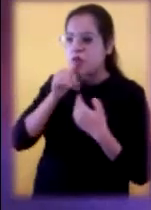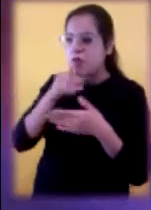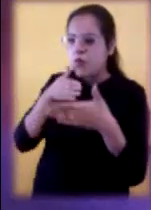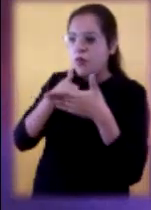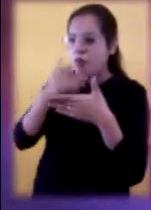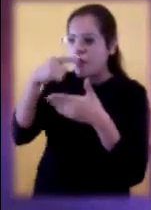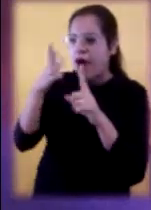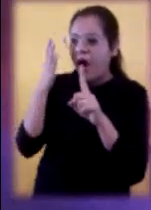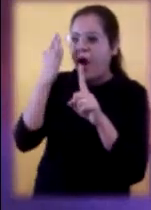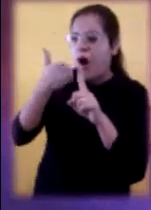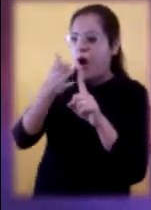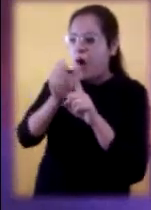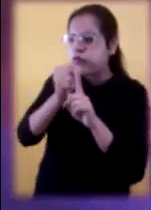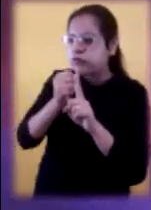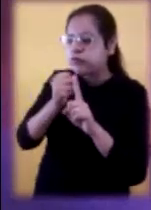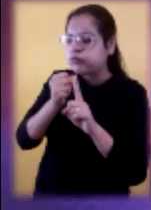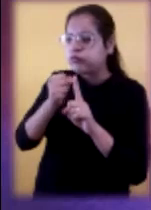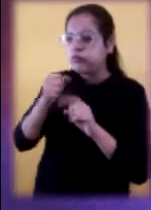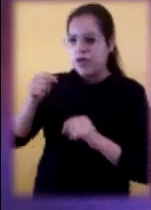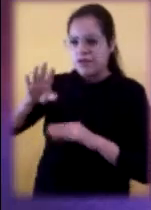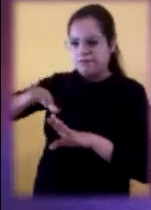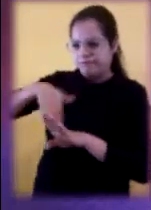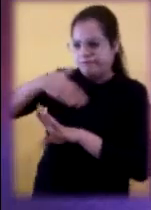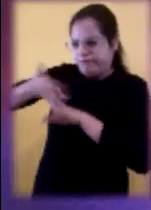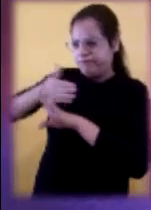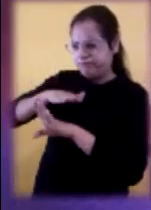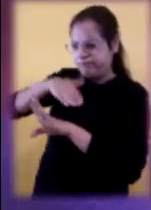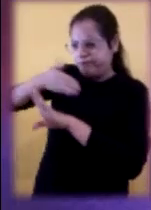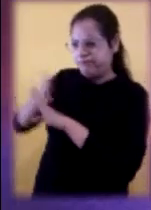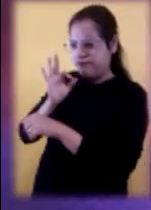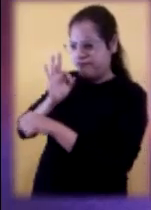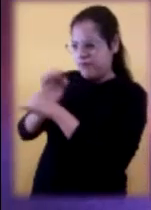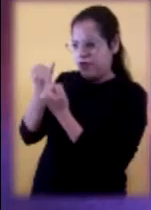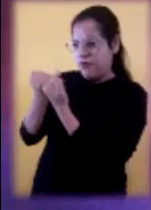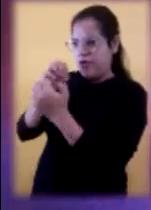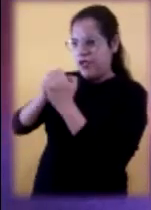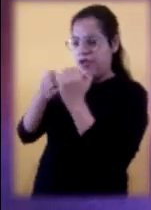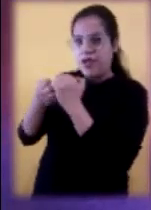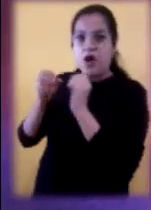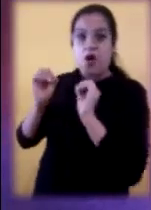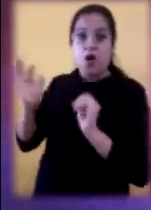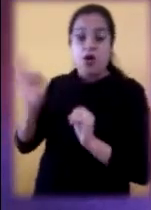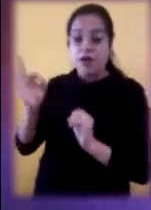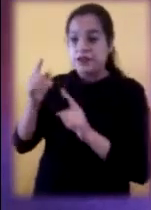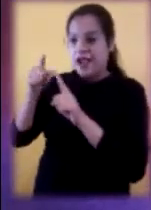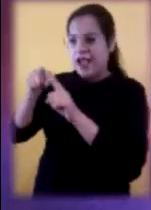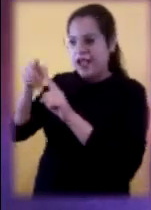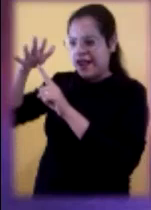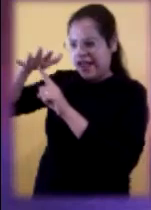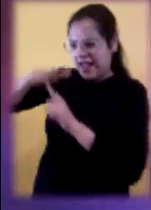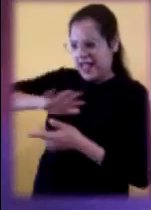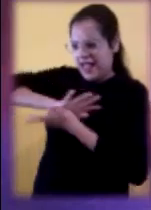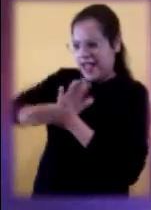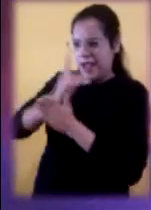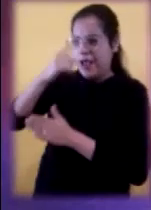cada hermano un opositor para cumplir sus propósitos y se defenderá de él como de un enemigo o lo